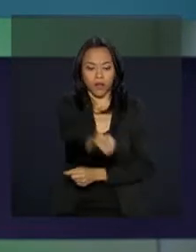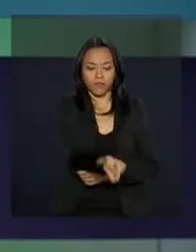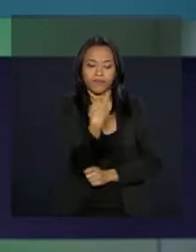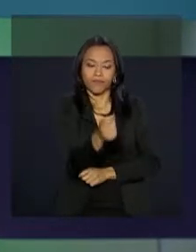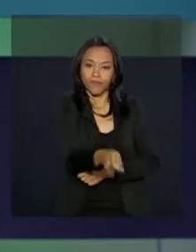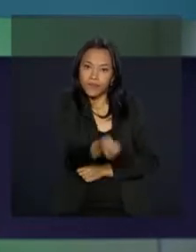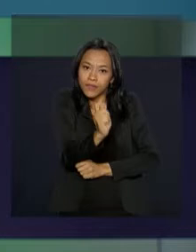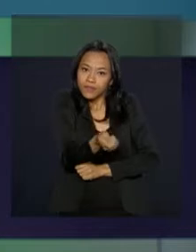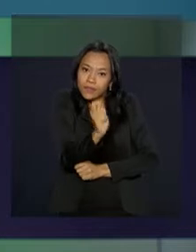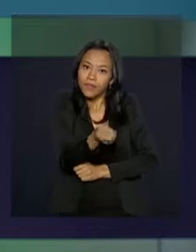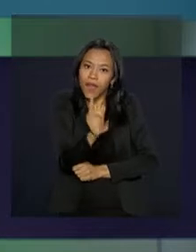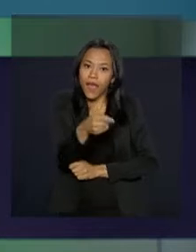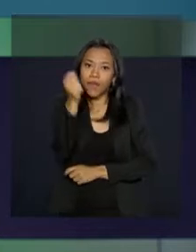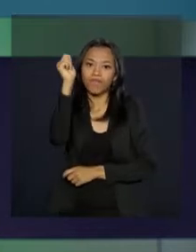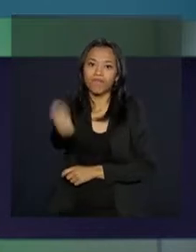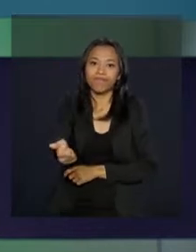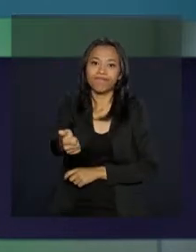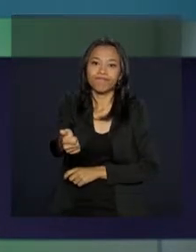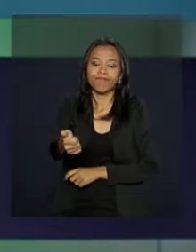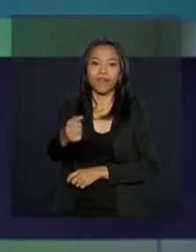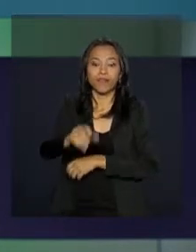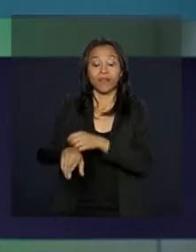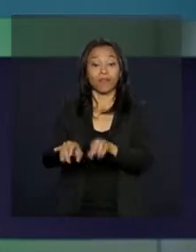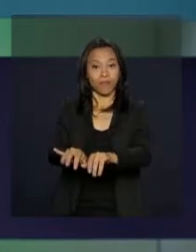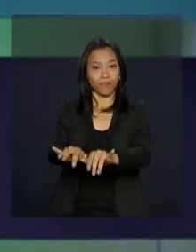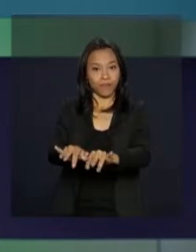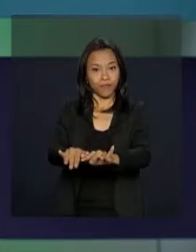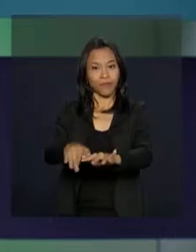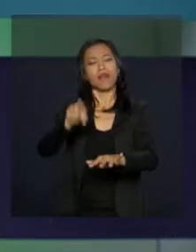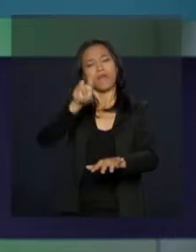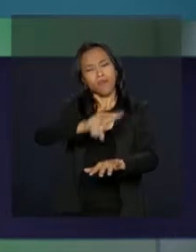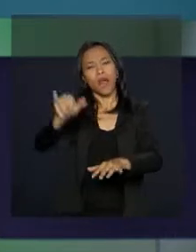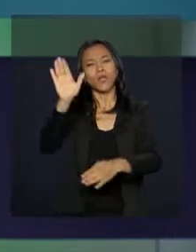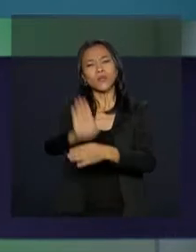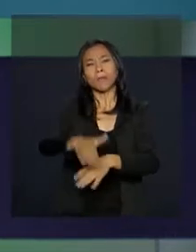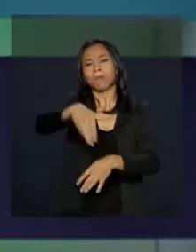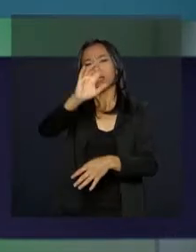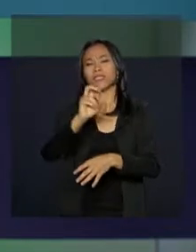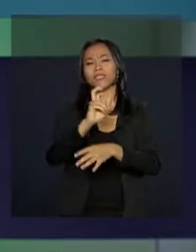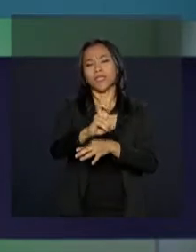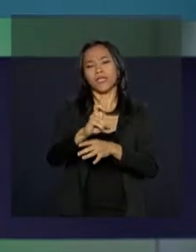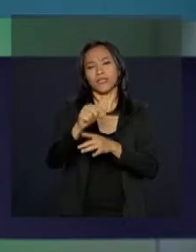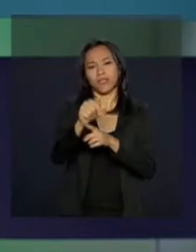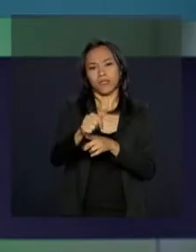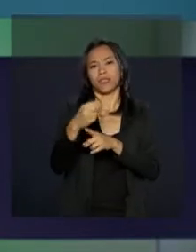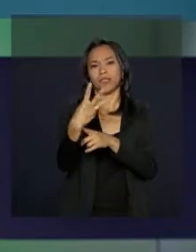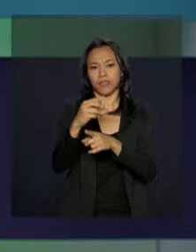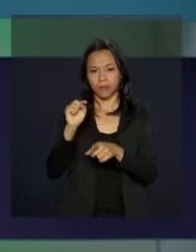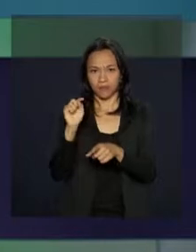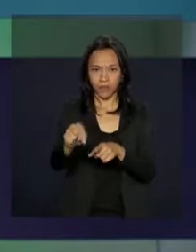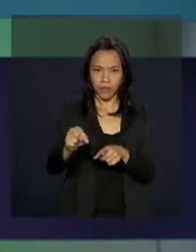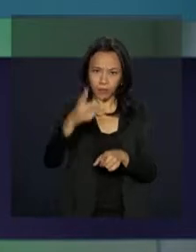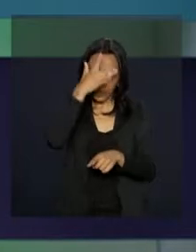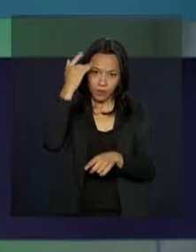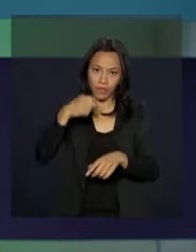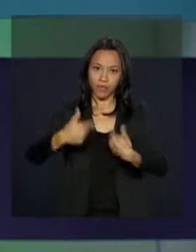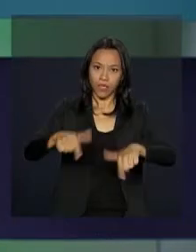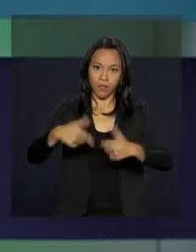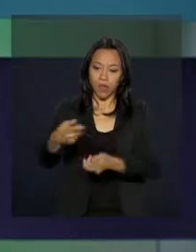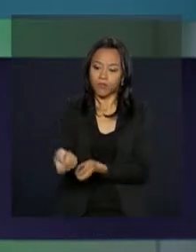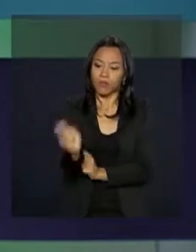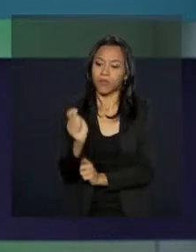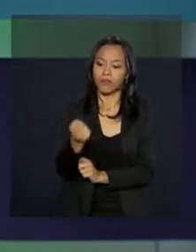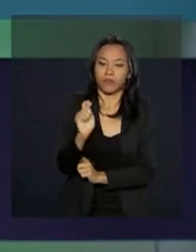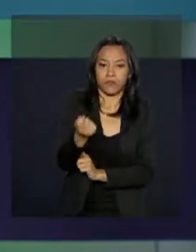passa a ser inteiramente automático. A medida deve beneficiar mais de 573 mil pescadores artesanais no Brasil